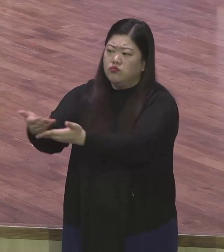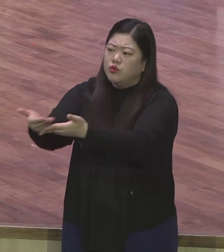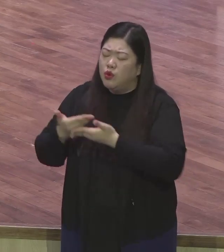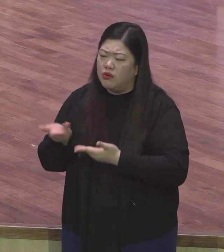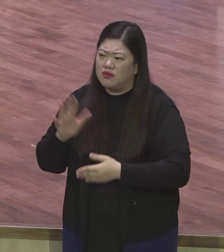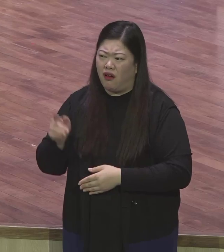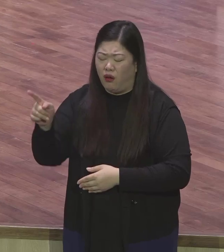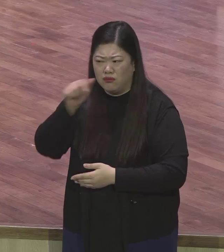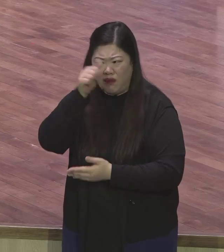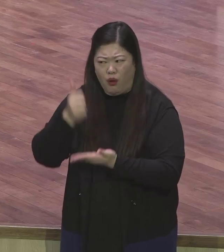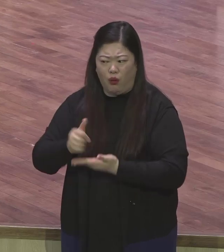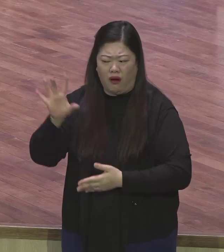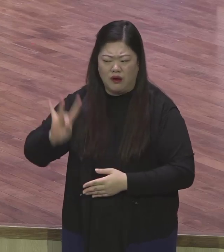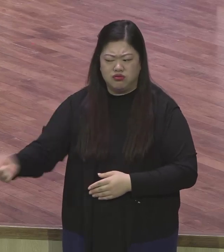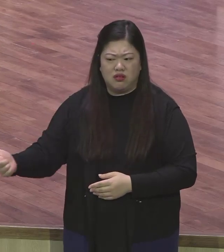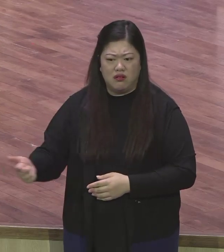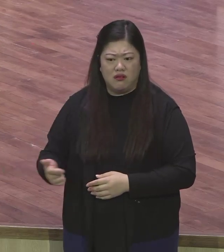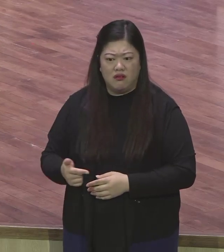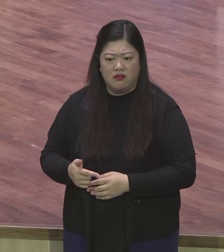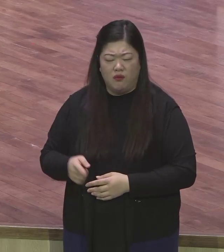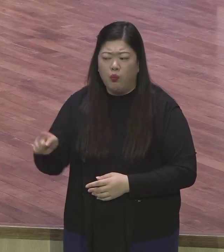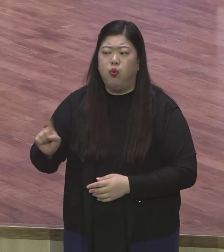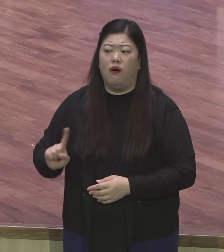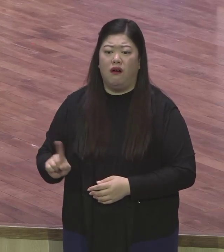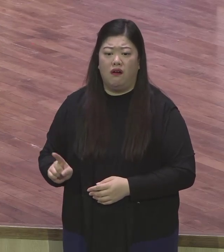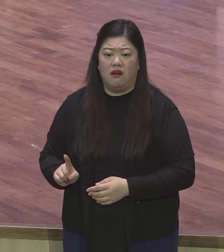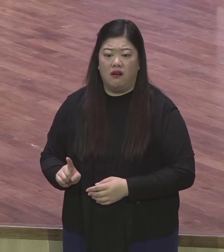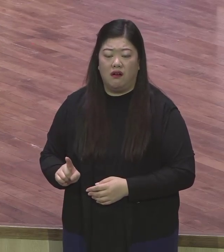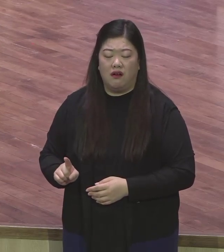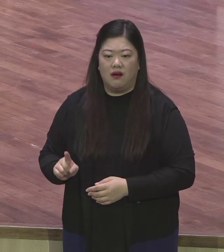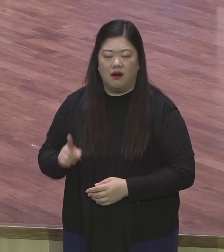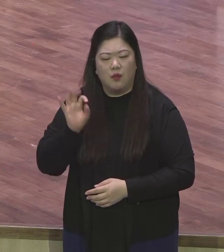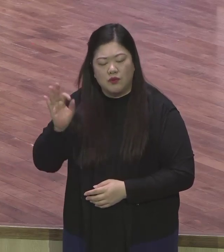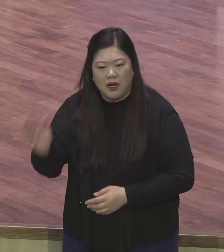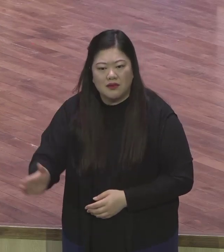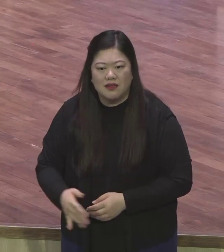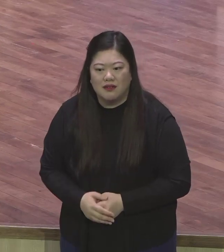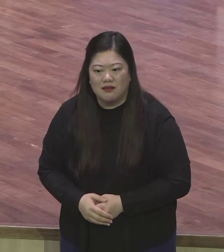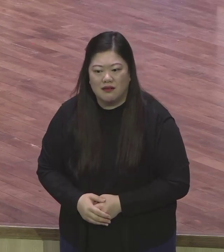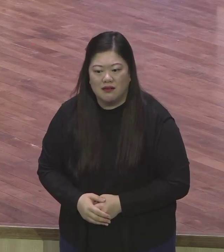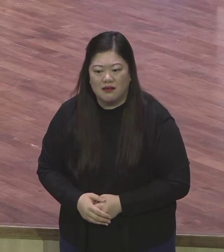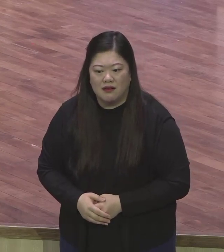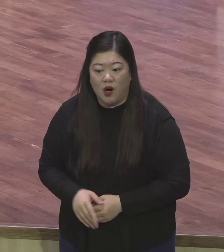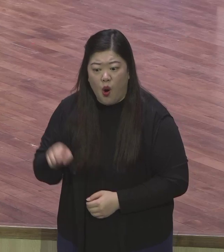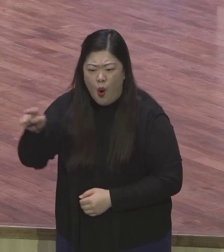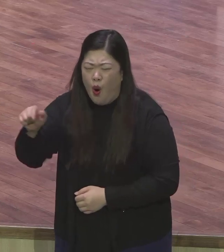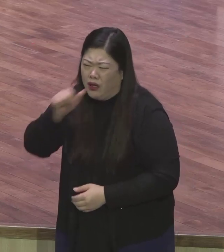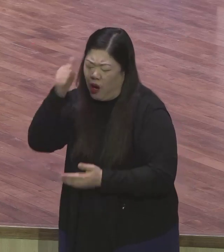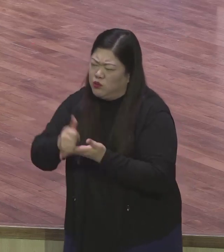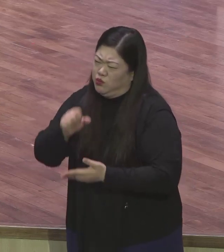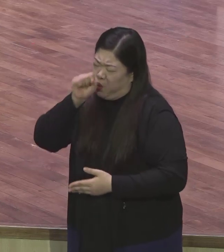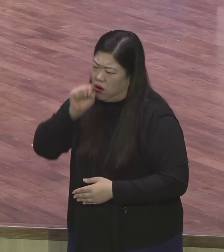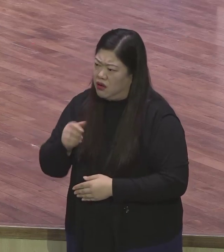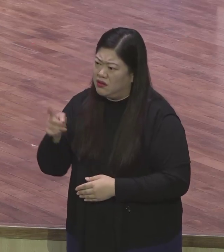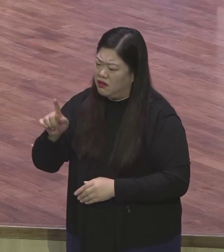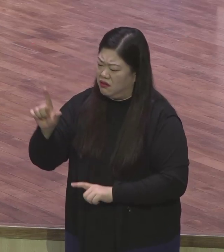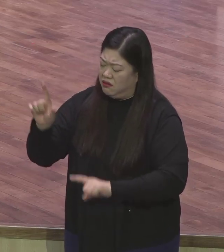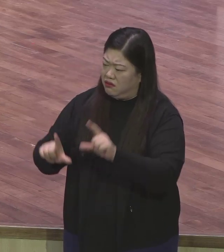아마 실망시킬 거예요 아이고 나 제일 은혜 받는 장노님인데 군사님인데 아니 나를 이렇게